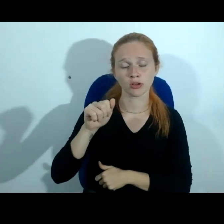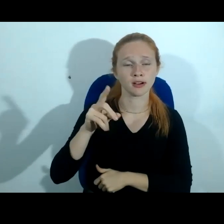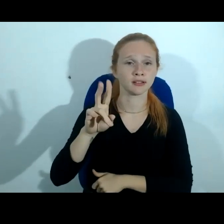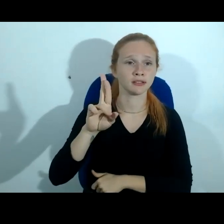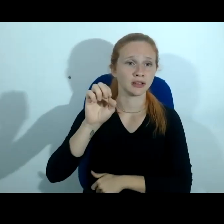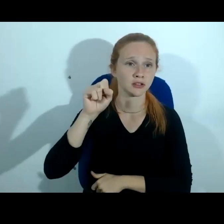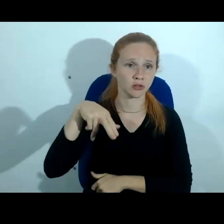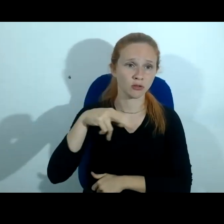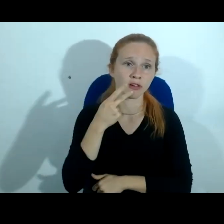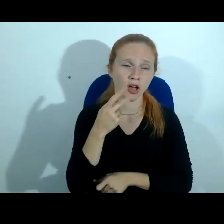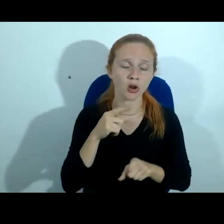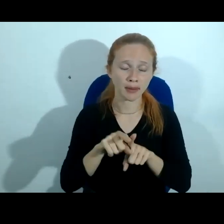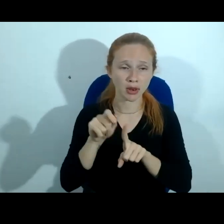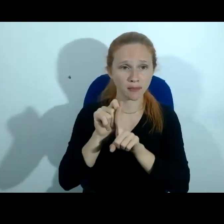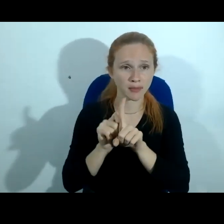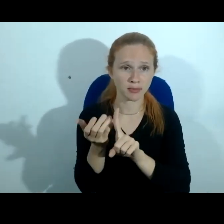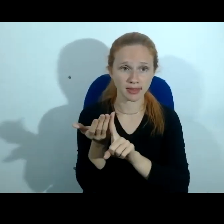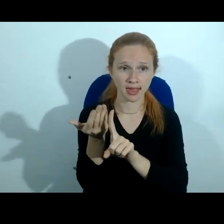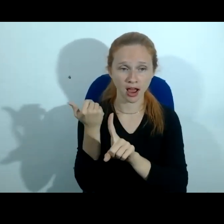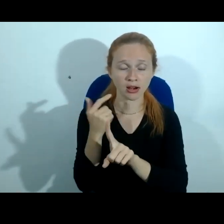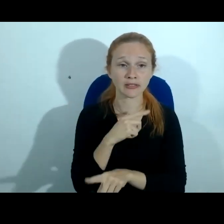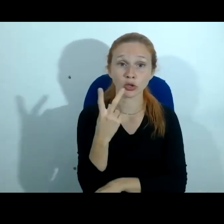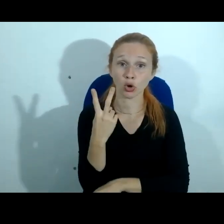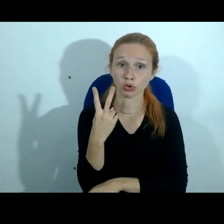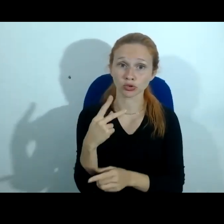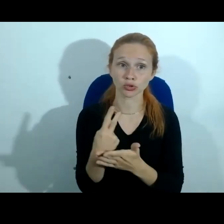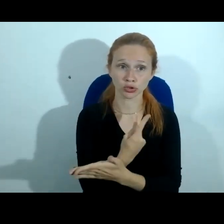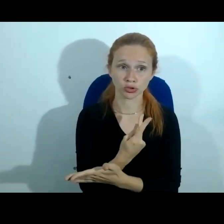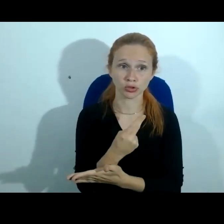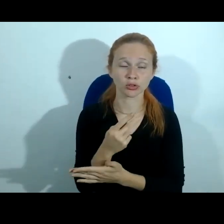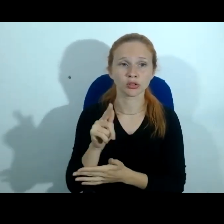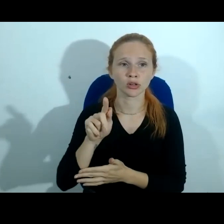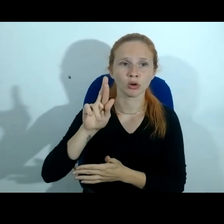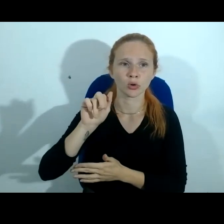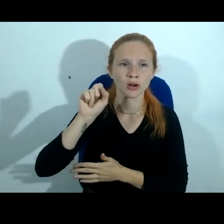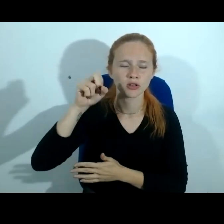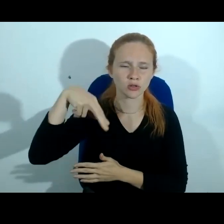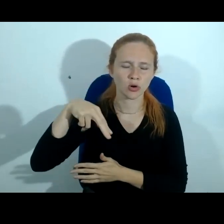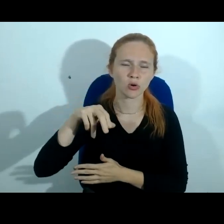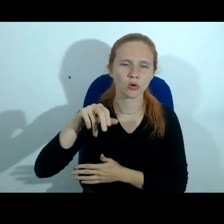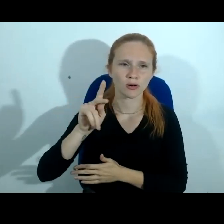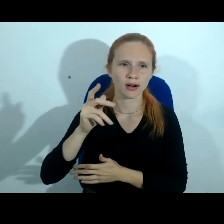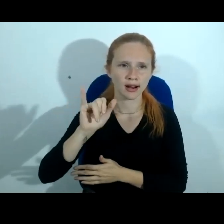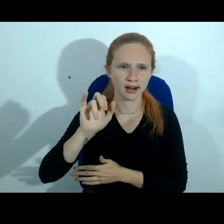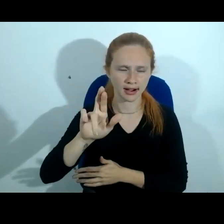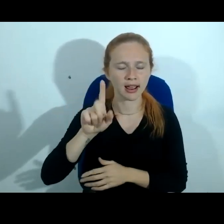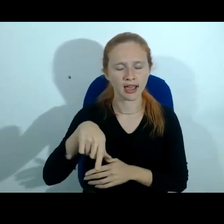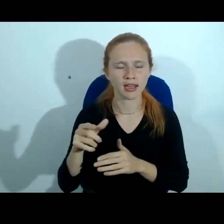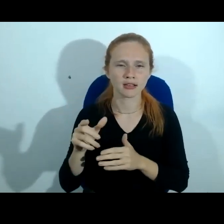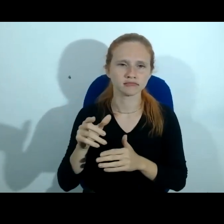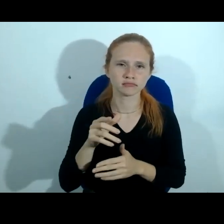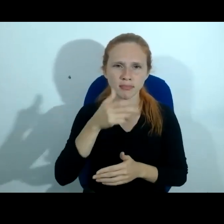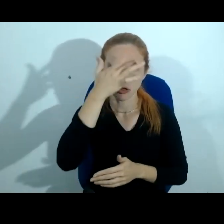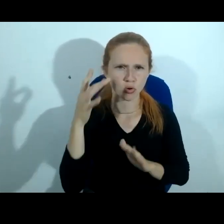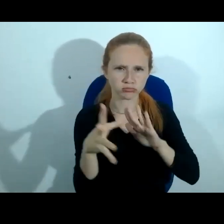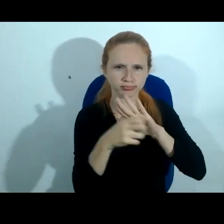no mês passado tivemos dois casos de ransomware que se tem um sequestro né Colonial Pipeline um